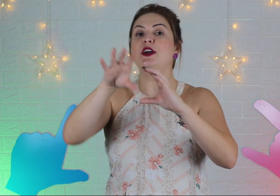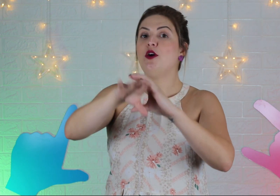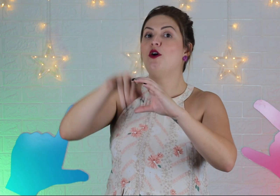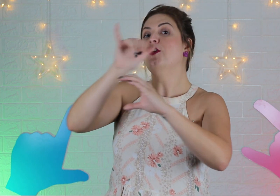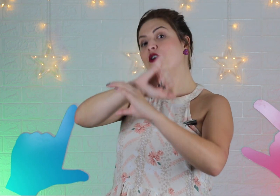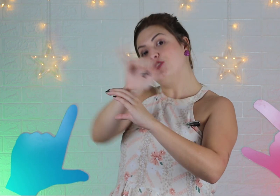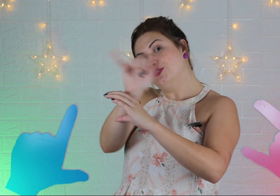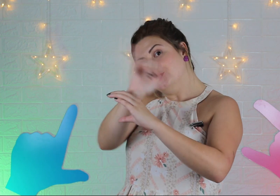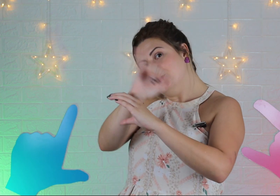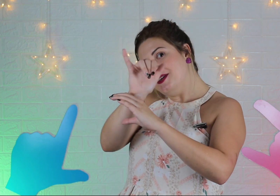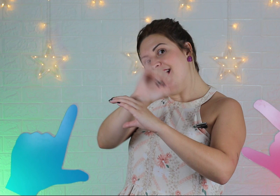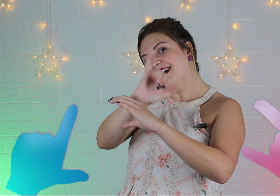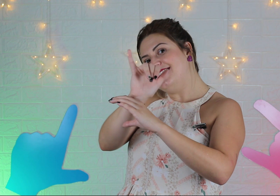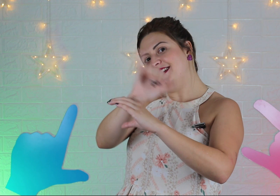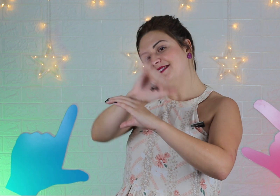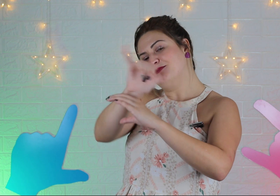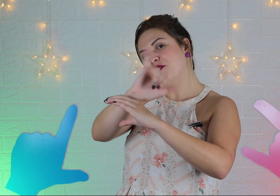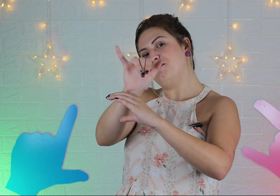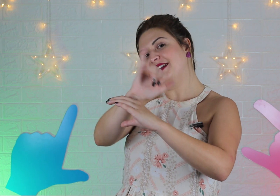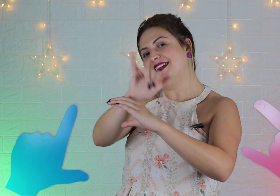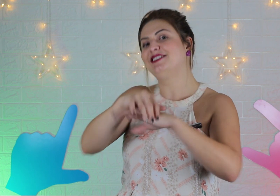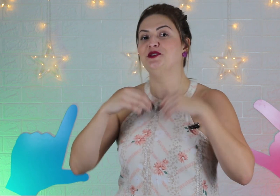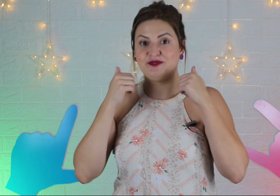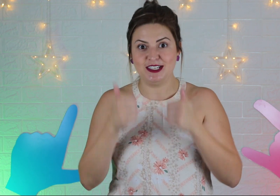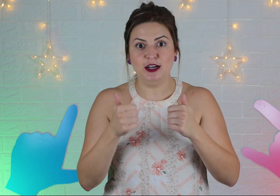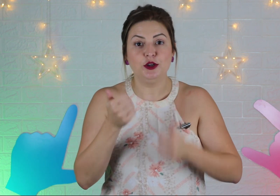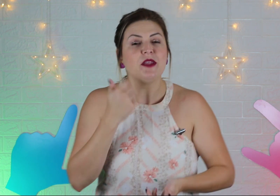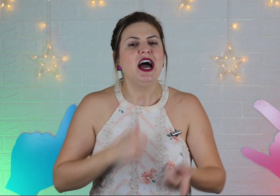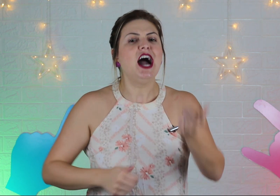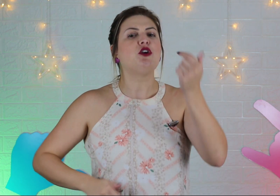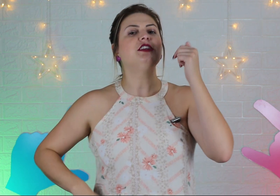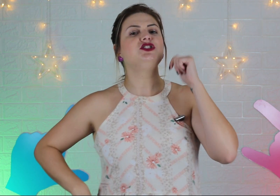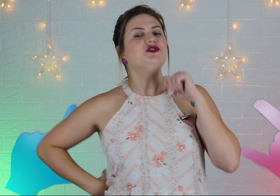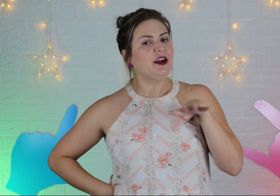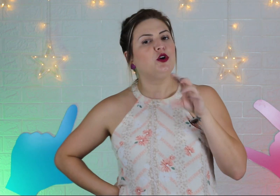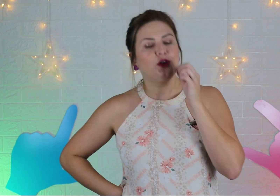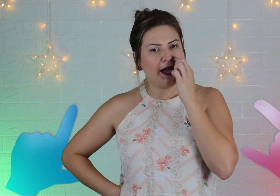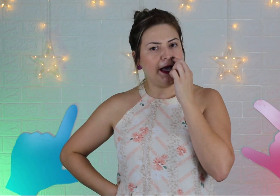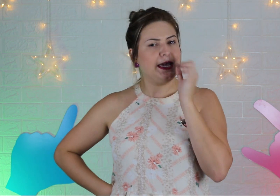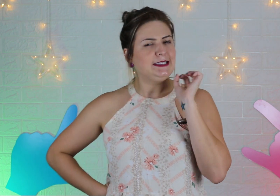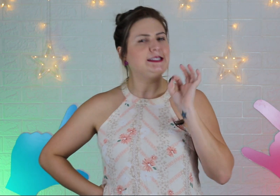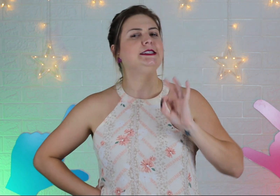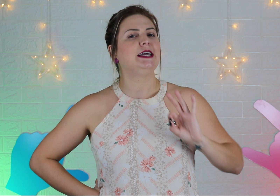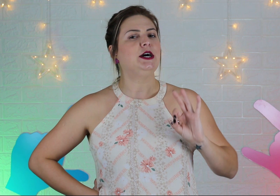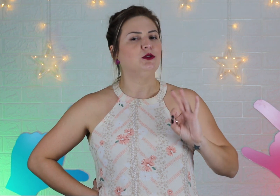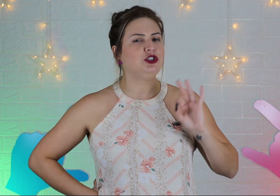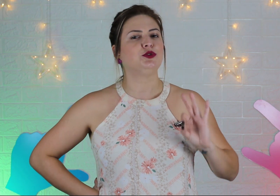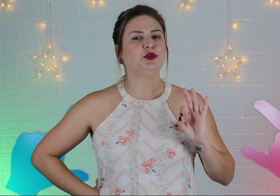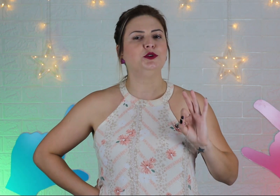ou YouTube aqui movimentando, certo? Agora a gente vai colocar esse sinal de YouTube